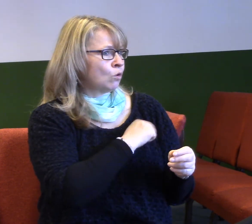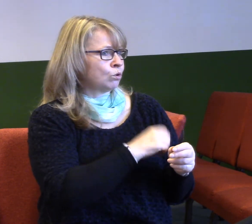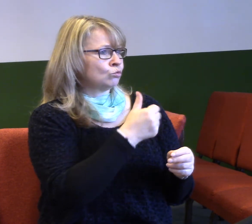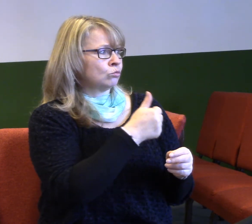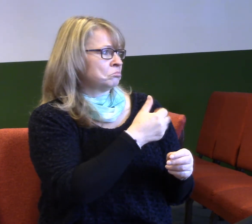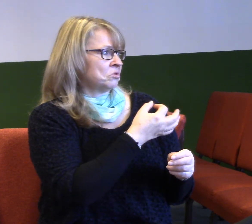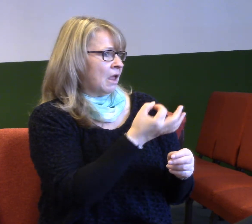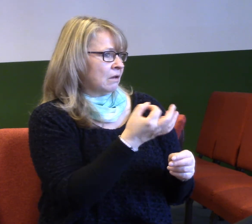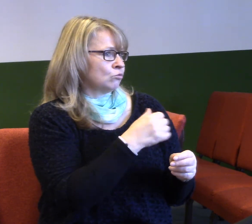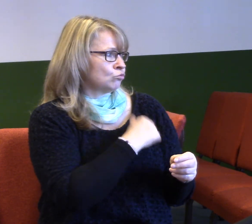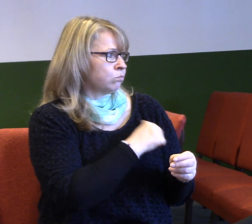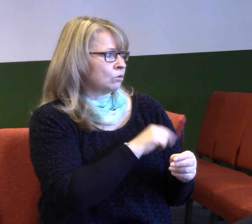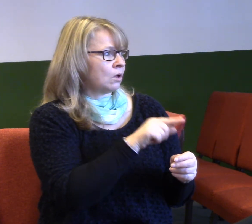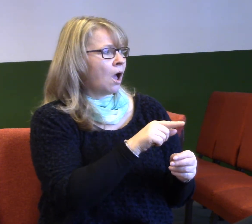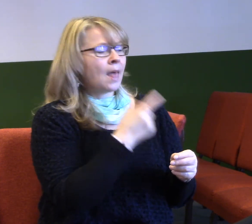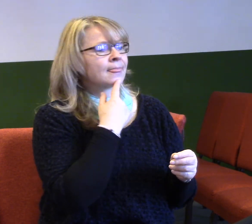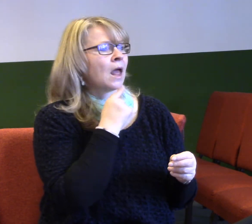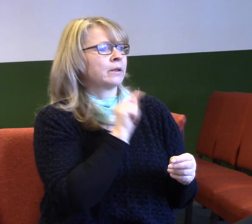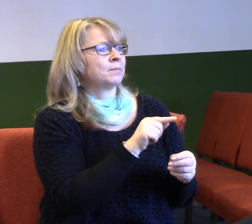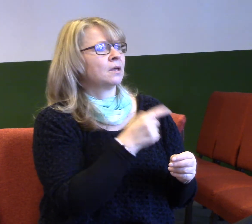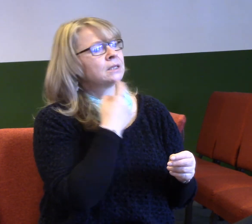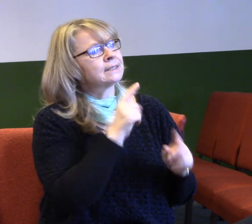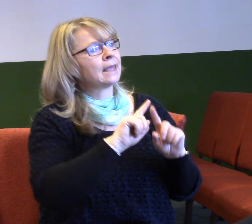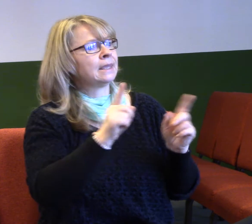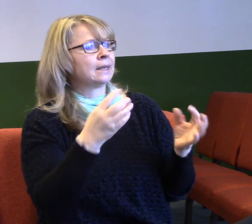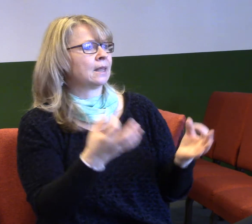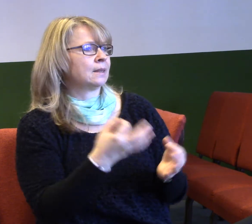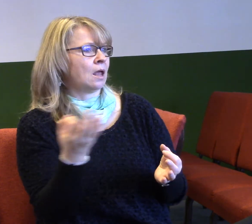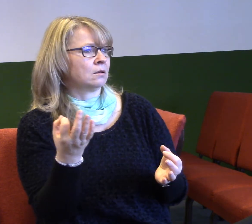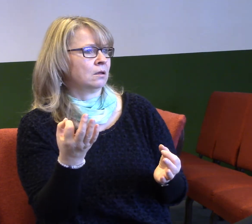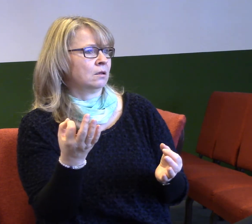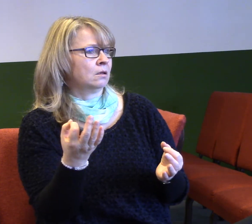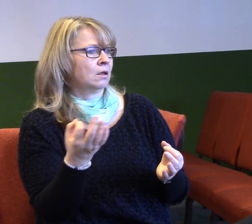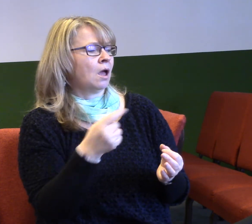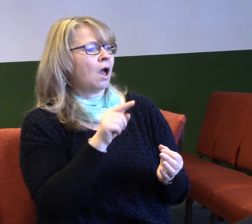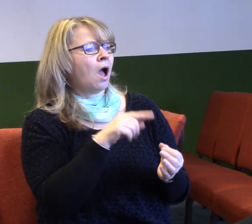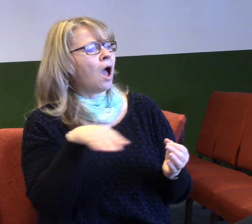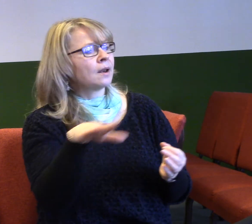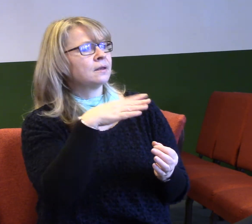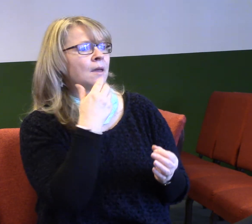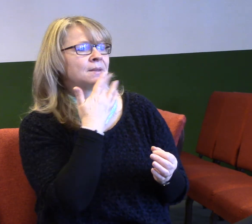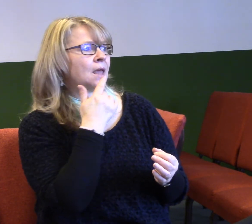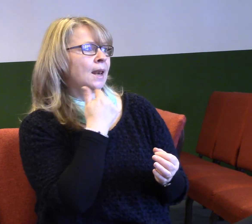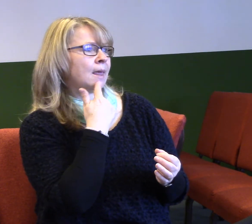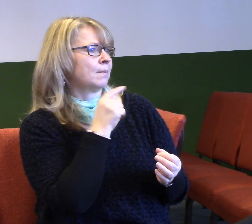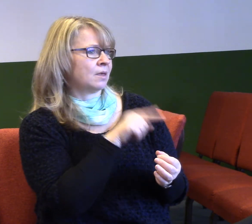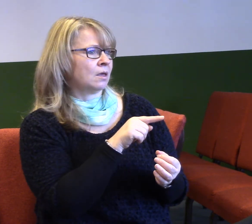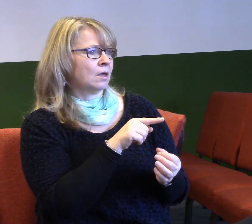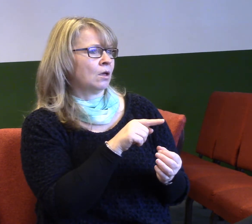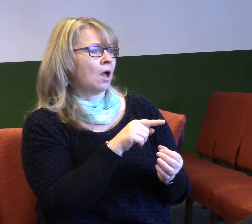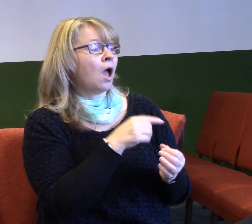Ježíš, ze kterého Bůh dělal nadpředrozené věci, že se stykal s lidmi, jako byli celníci a hříšníci.